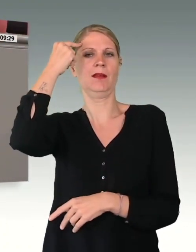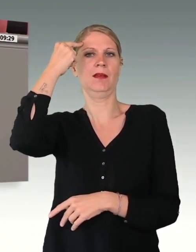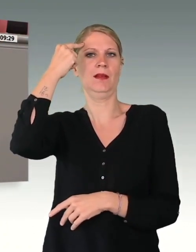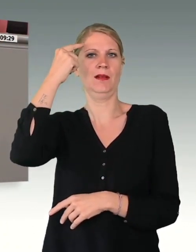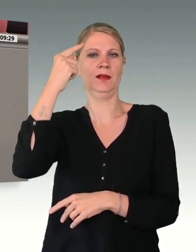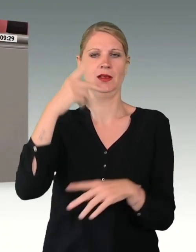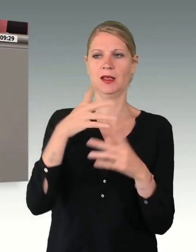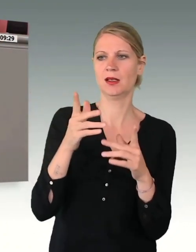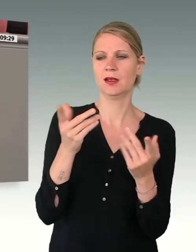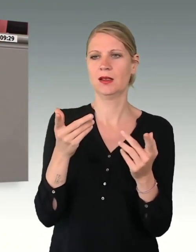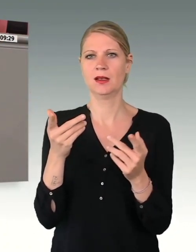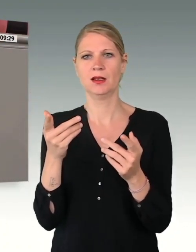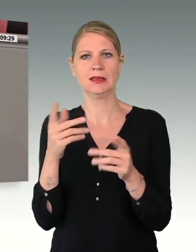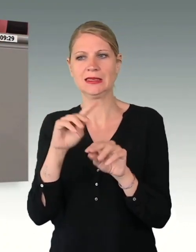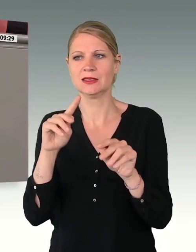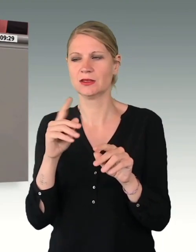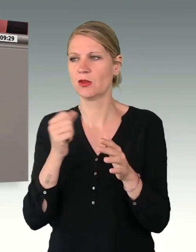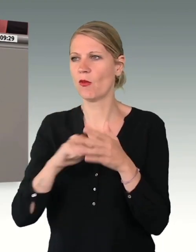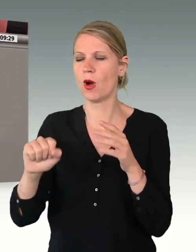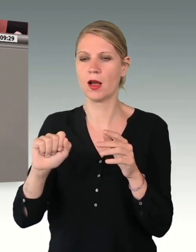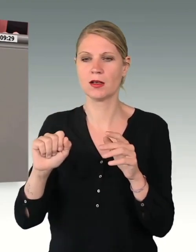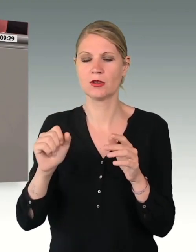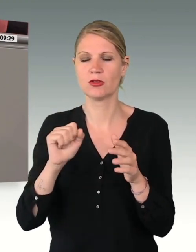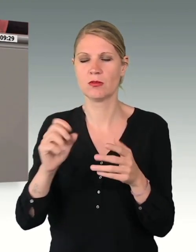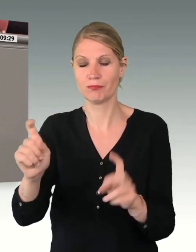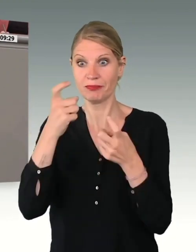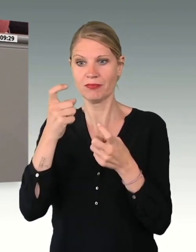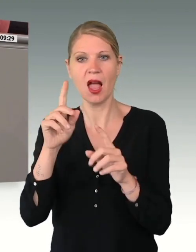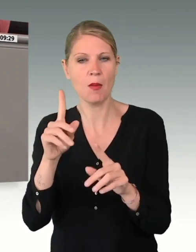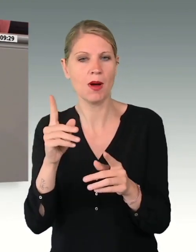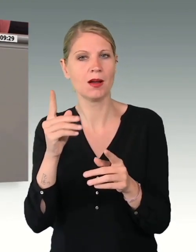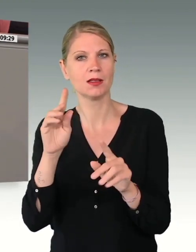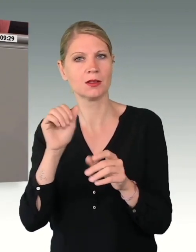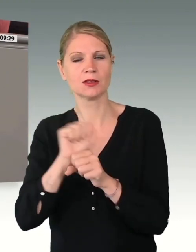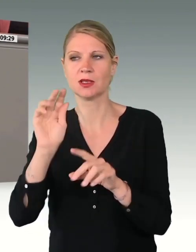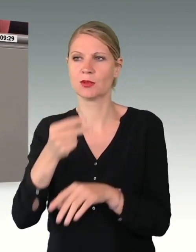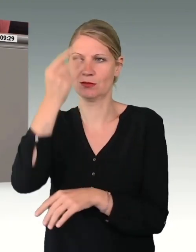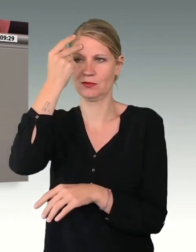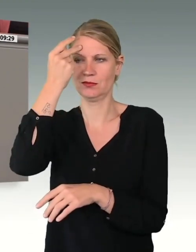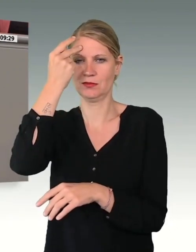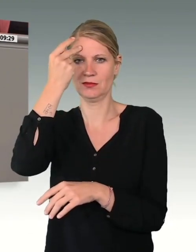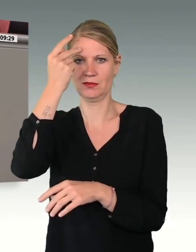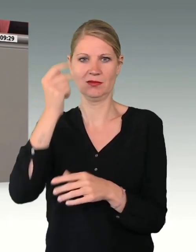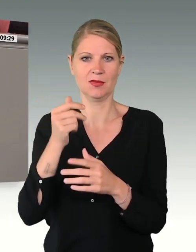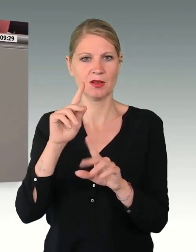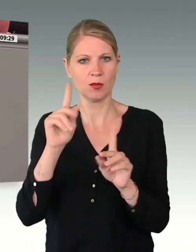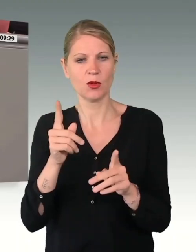Implikationen des eingeschlagenen Weges zu berücksichtigen und adäquat zu adressieren. Vielen Dank.